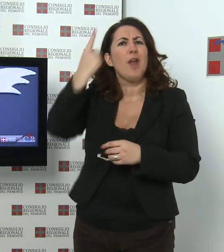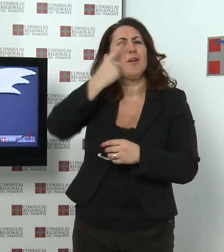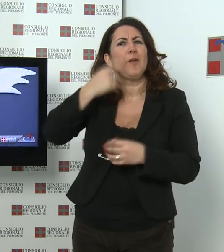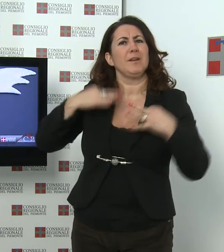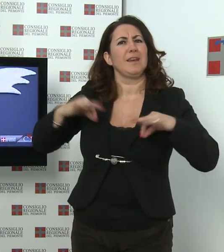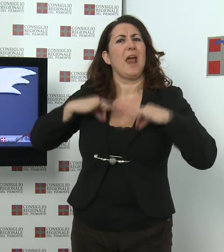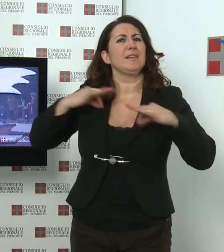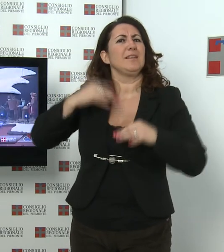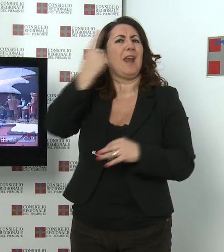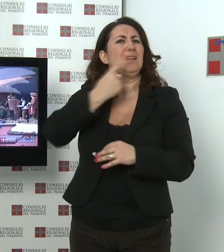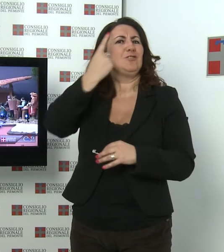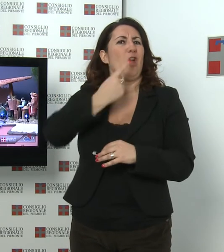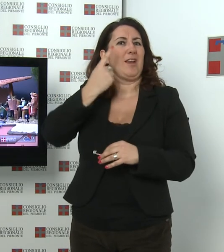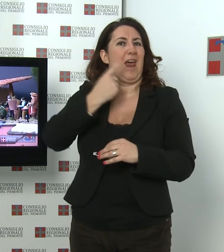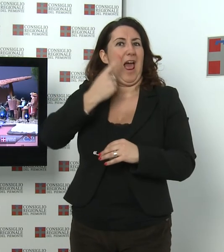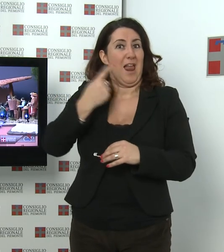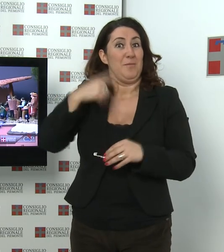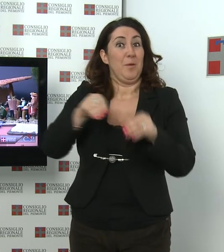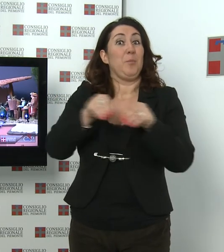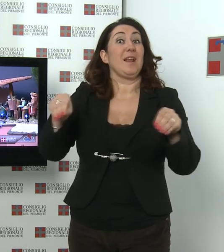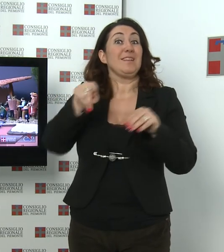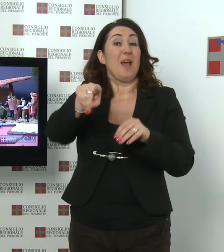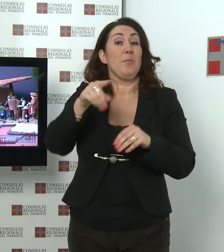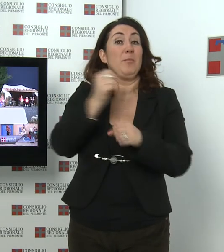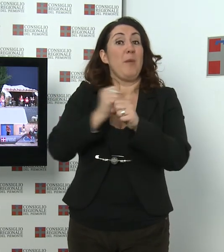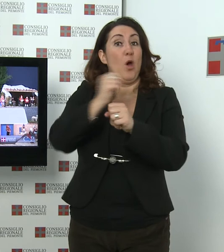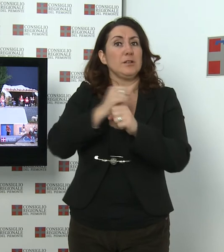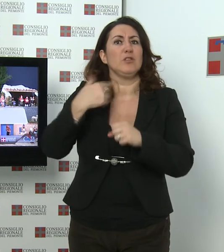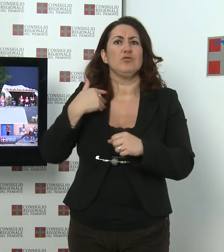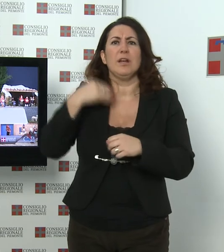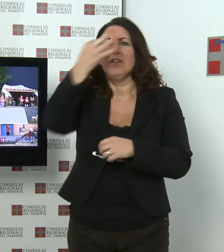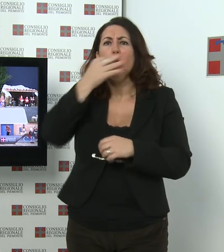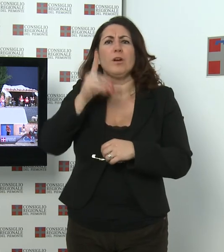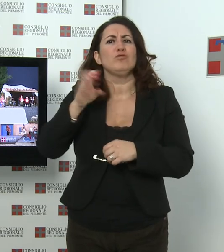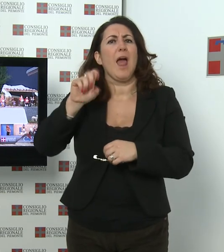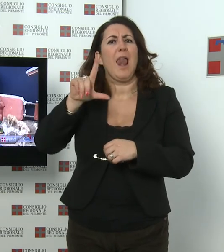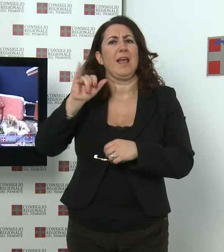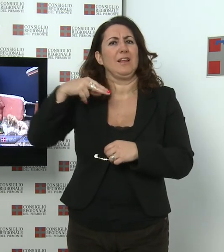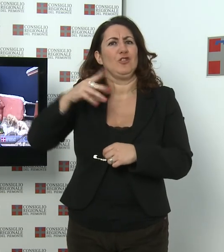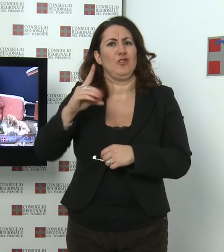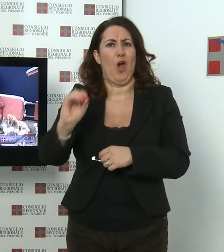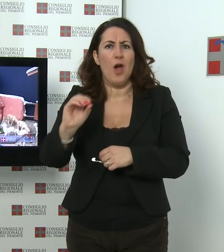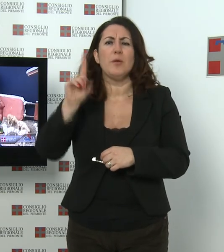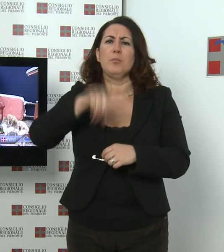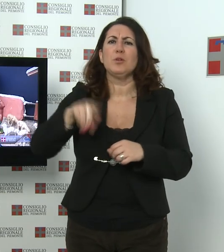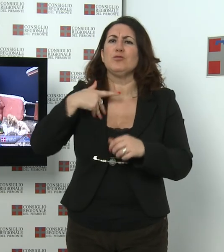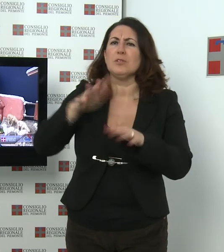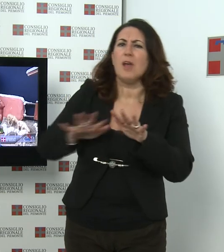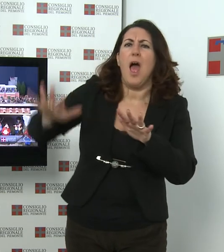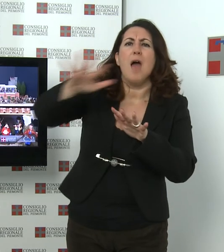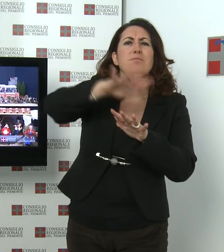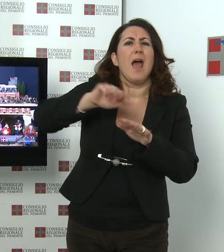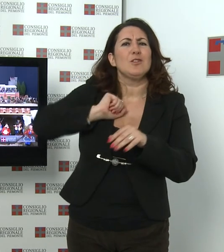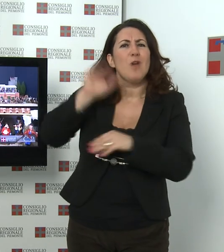In questo presepe piemontese, oltre al recupero della figura di Gelindo, vengono riproposti sia gli ambienti tipici della montagna che i